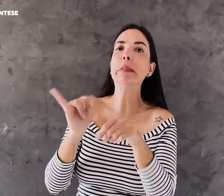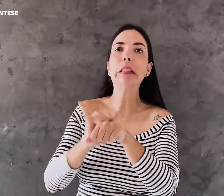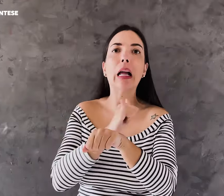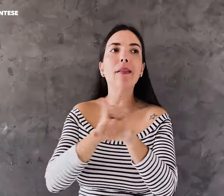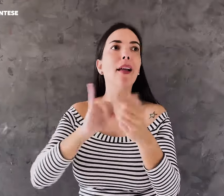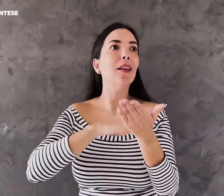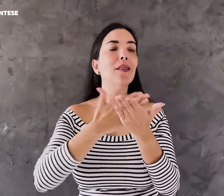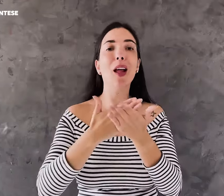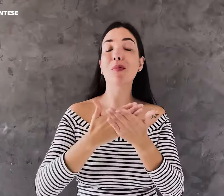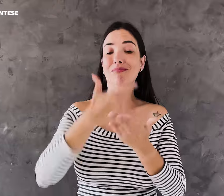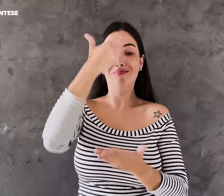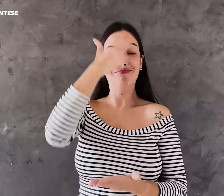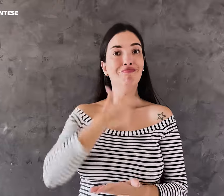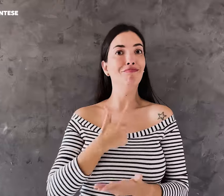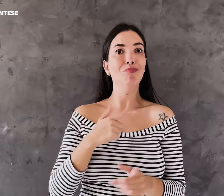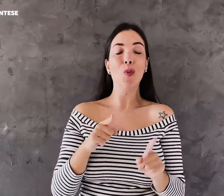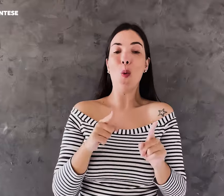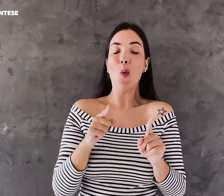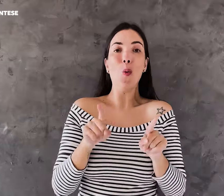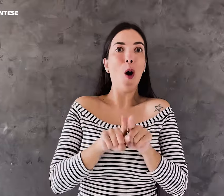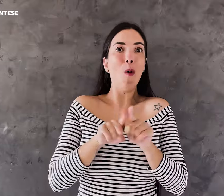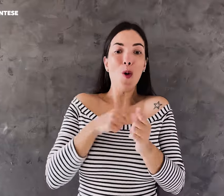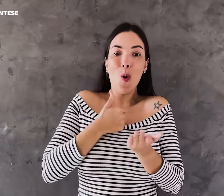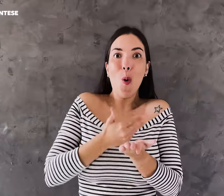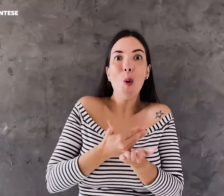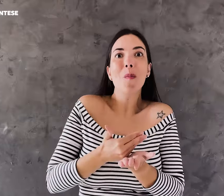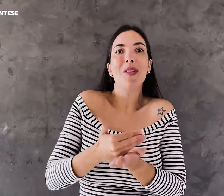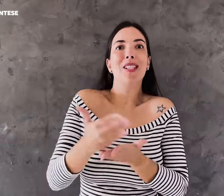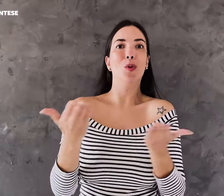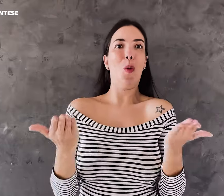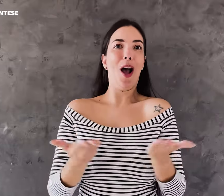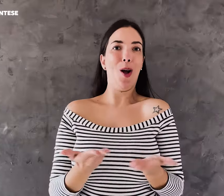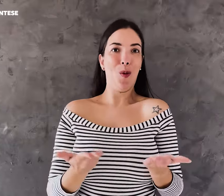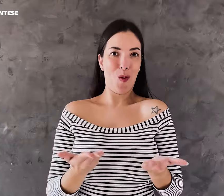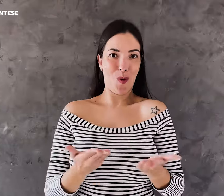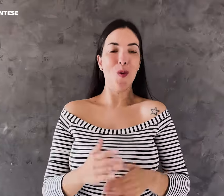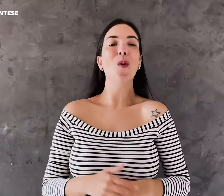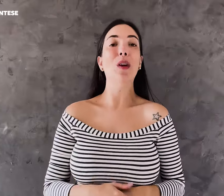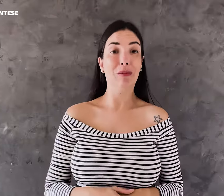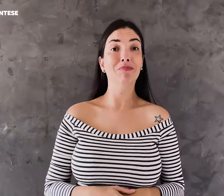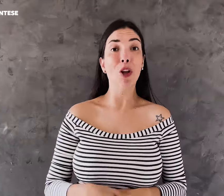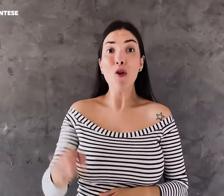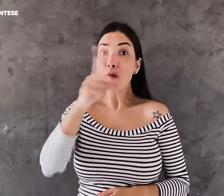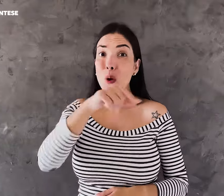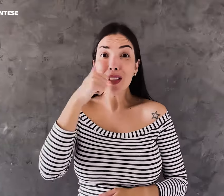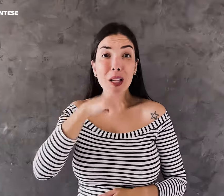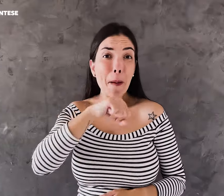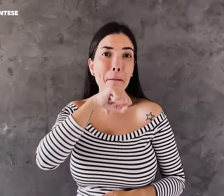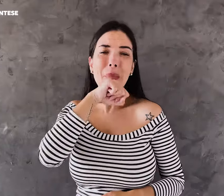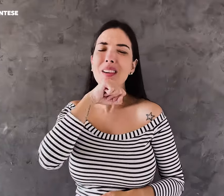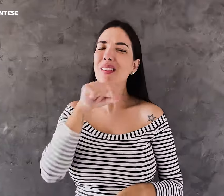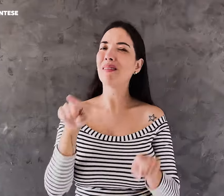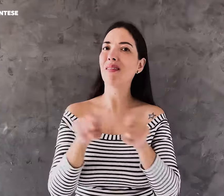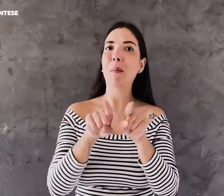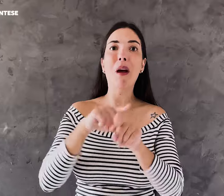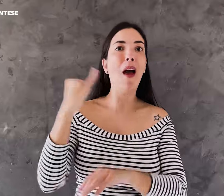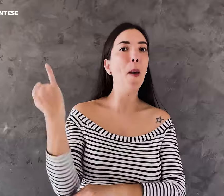Ah, não, mas ele não tinha intérprete. Mas aí eu consegui alguém e comecei a fazer terapia. É muito